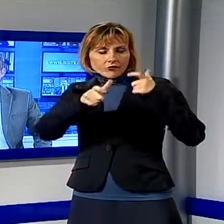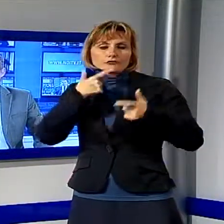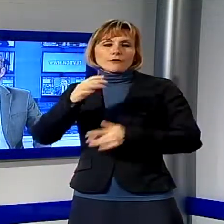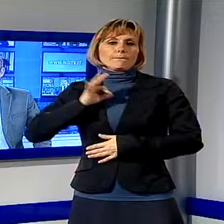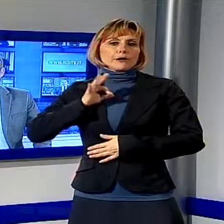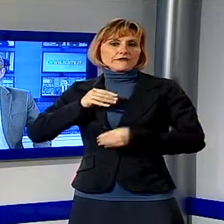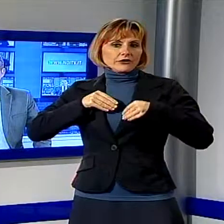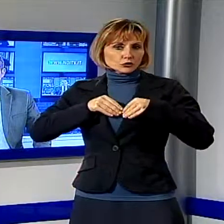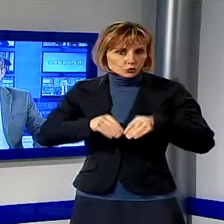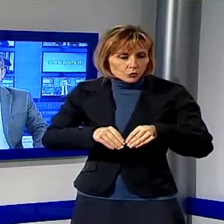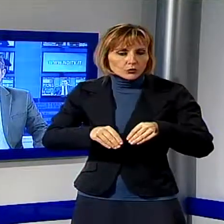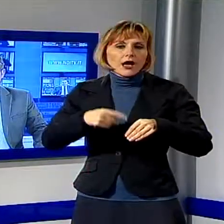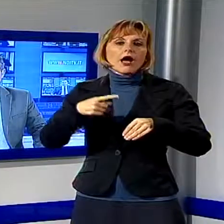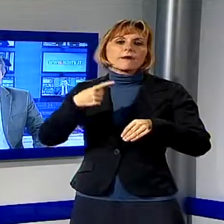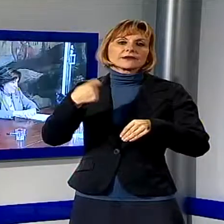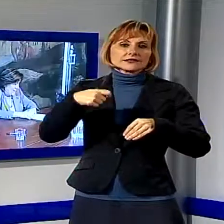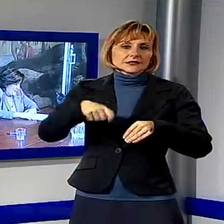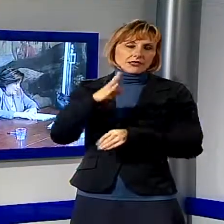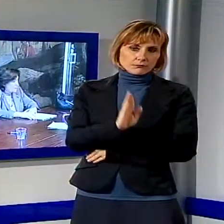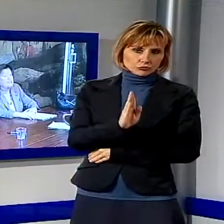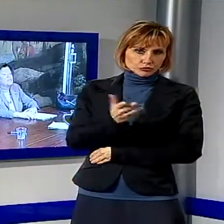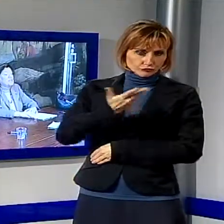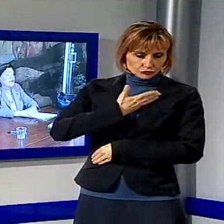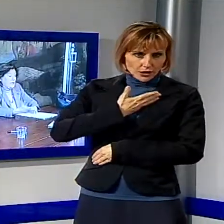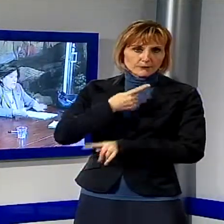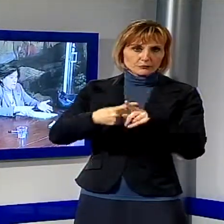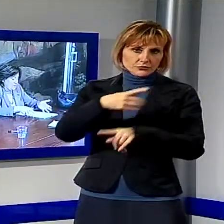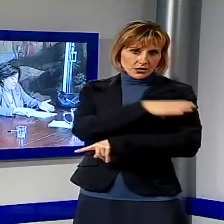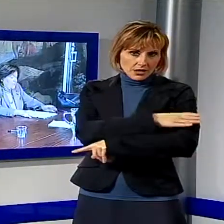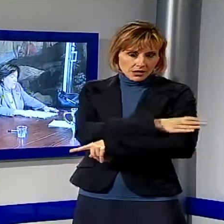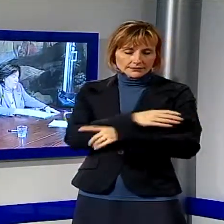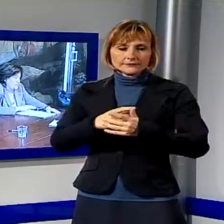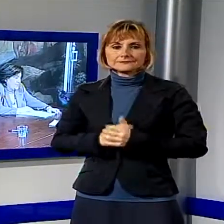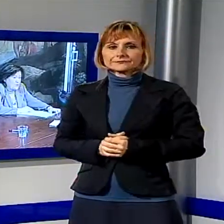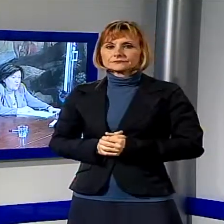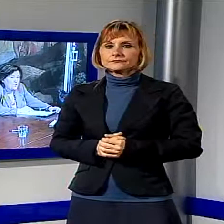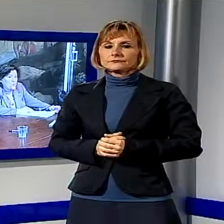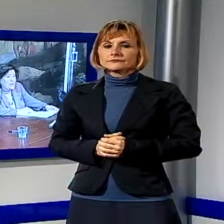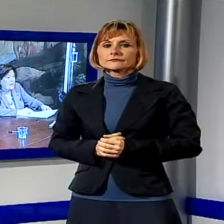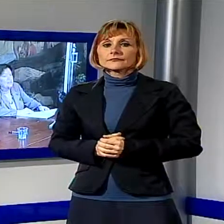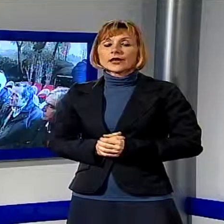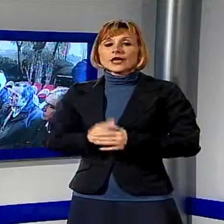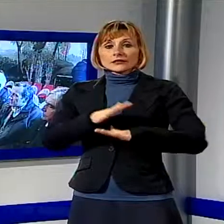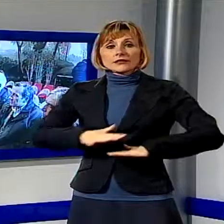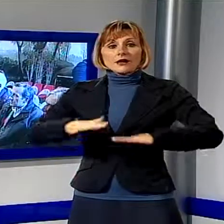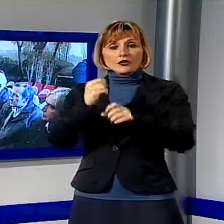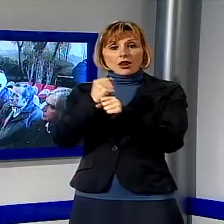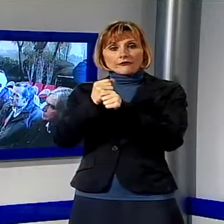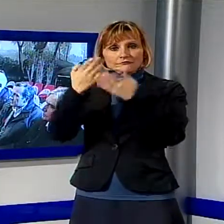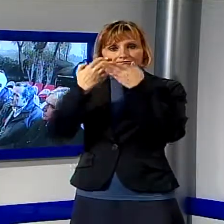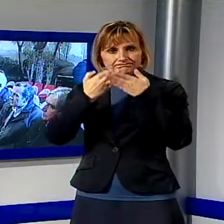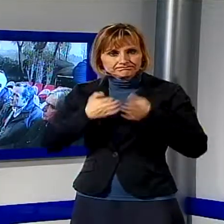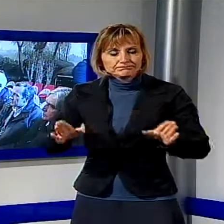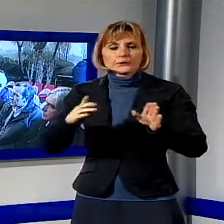presidente Baccelli e dei sindacati. Ha aperto i battenti il tavolo di lavoro per la ricollocazione dei dipendenti della